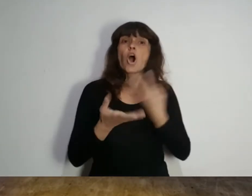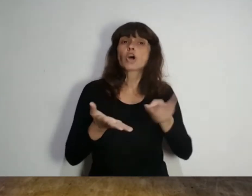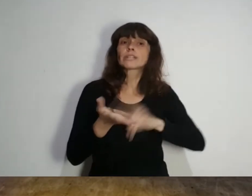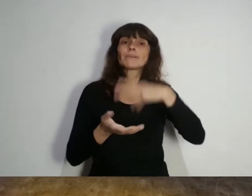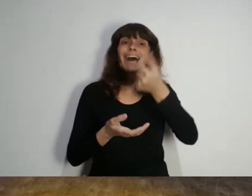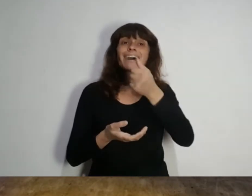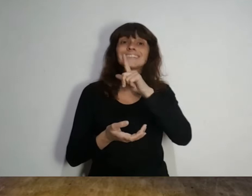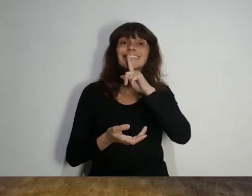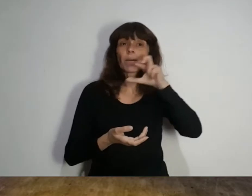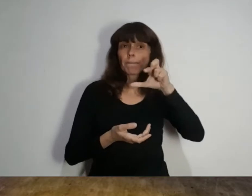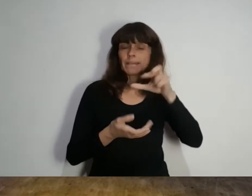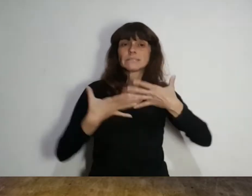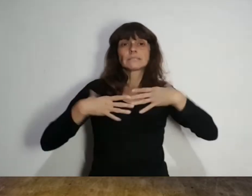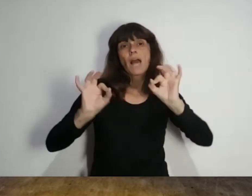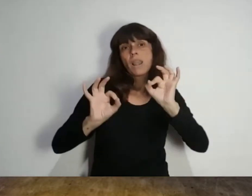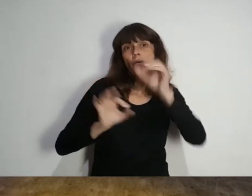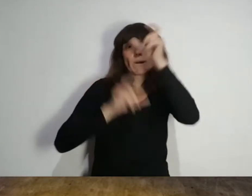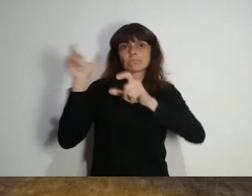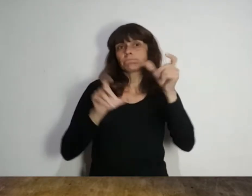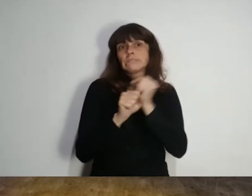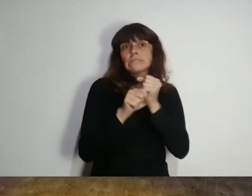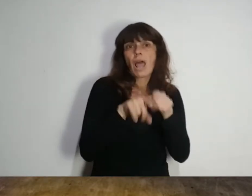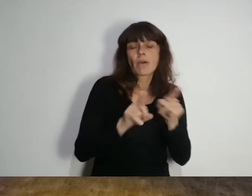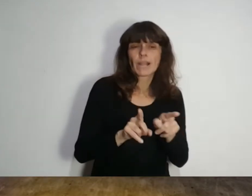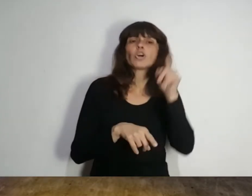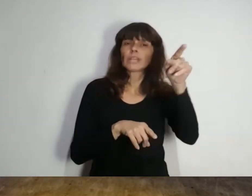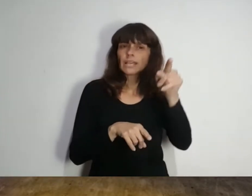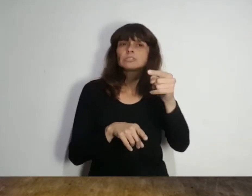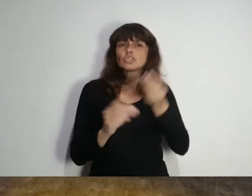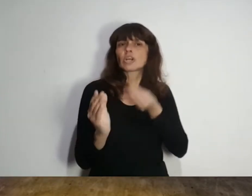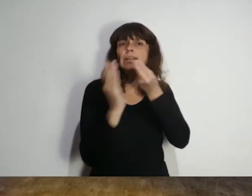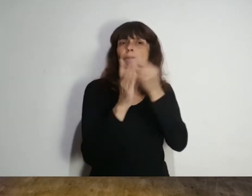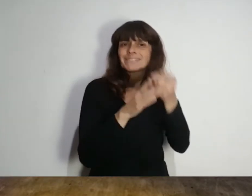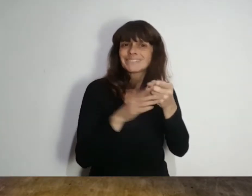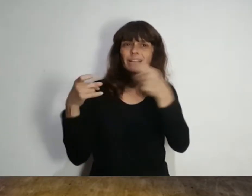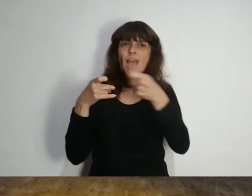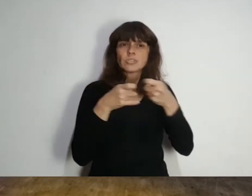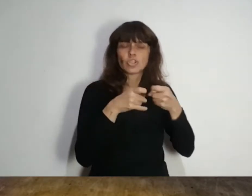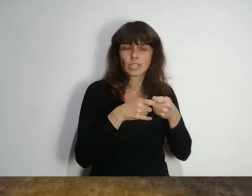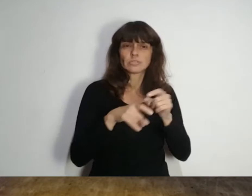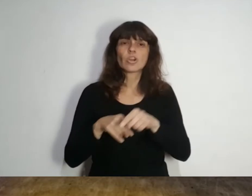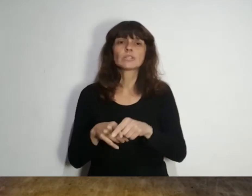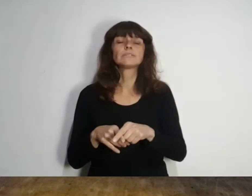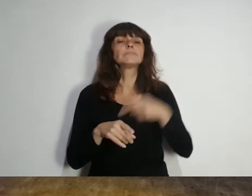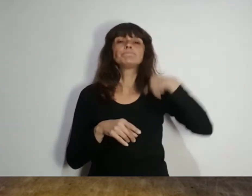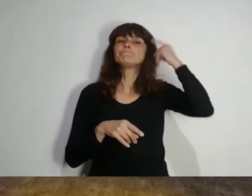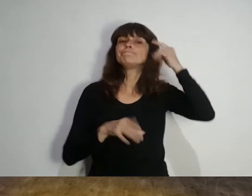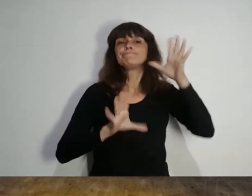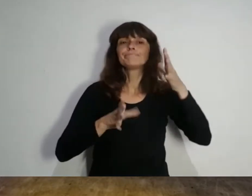para salvar los puestos de trabajo, expresó Beatriz Barbeira a cargo de la asociación. Se estimó que